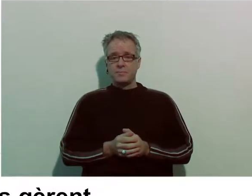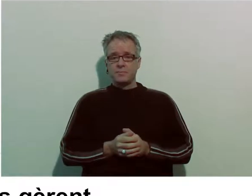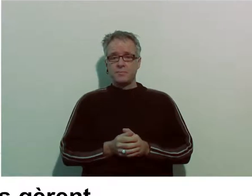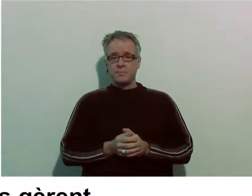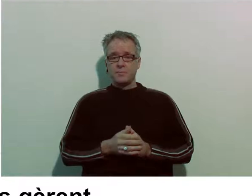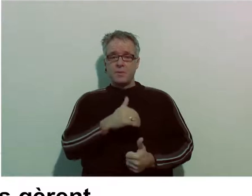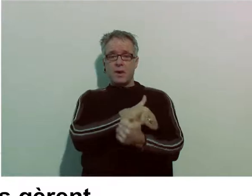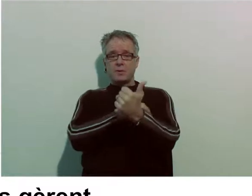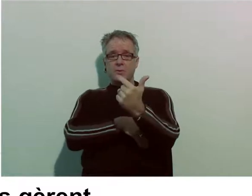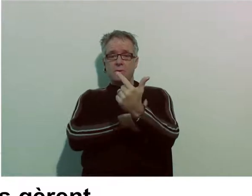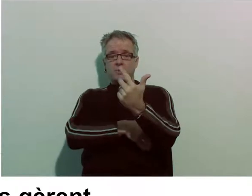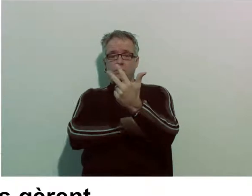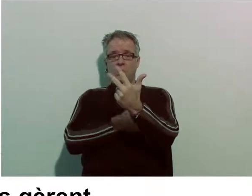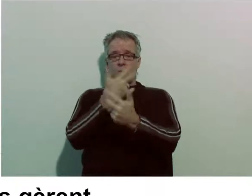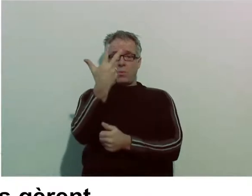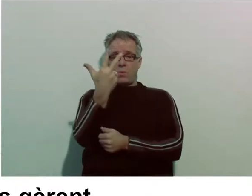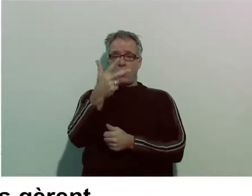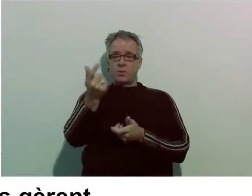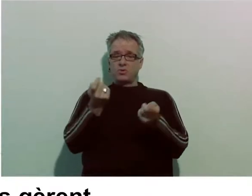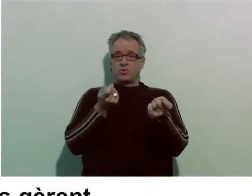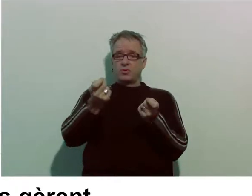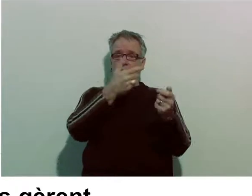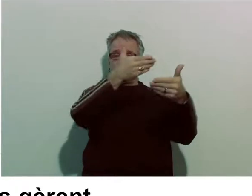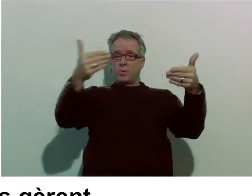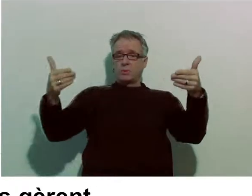Trois agents gèrent les collections et les services.